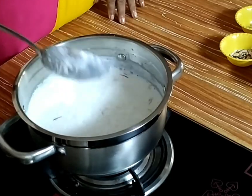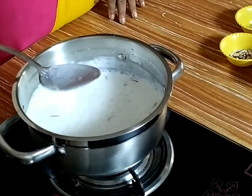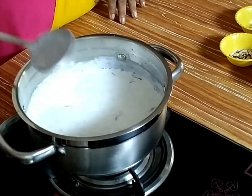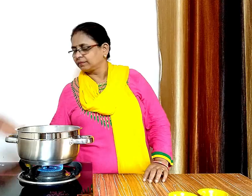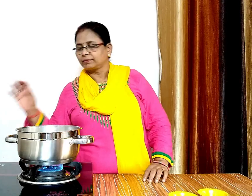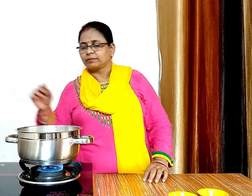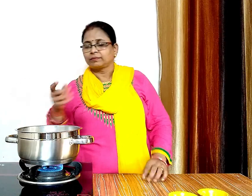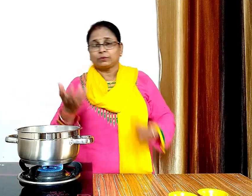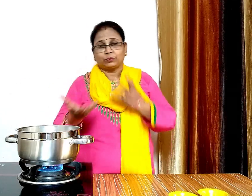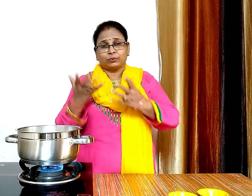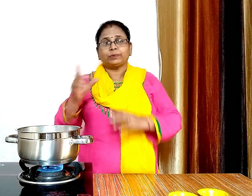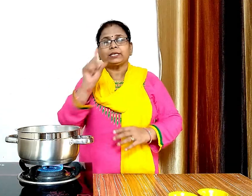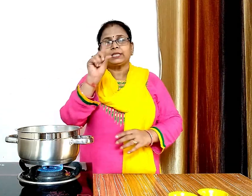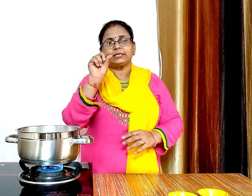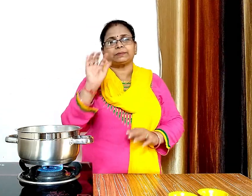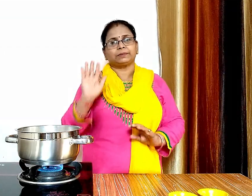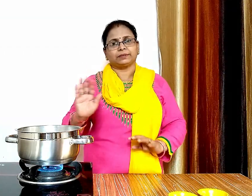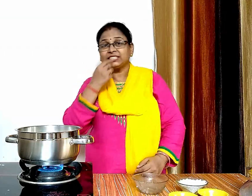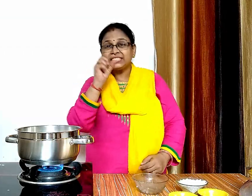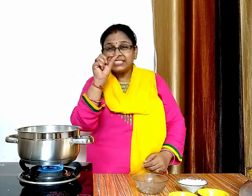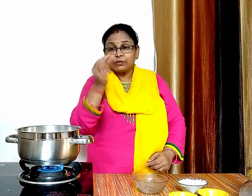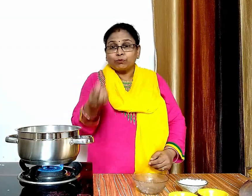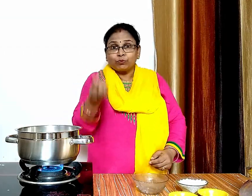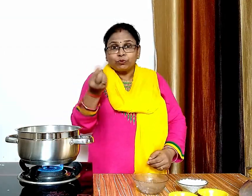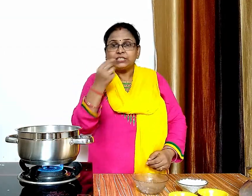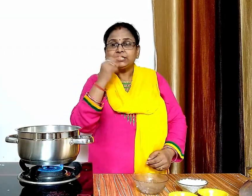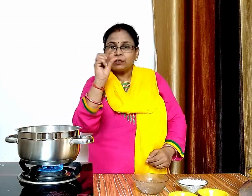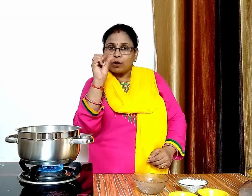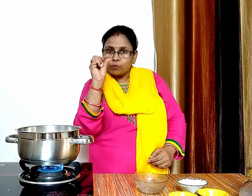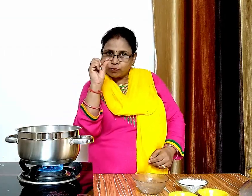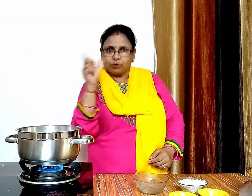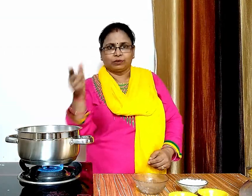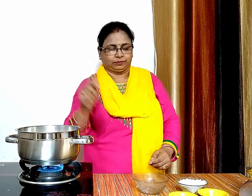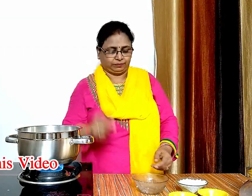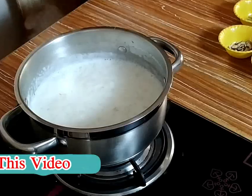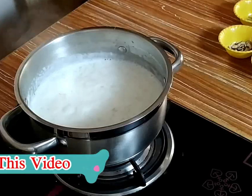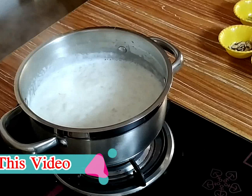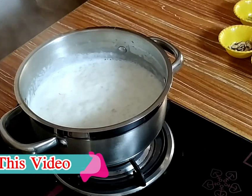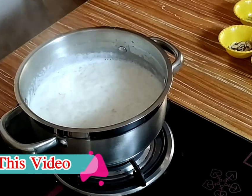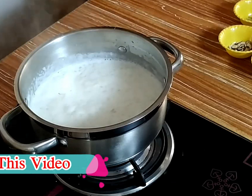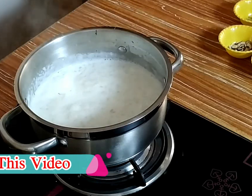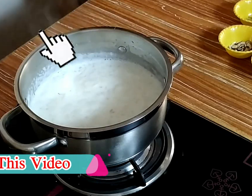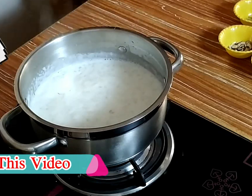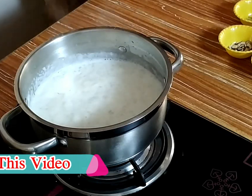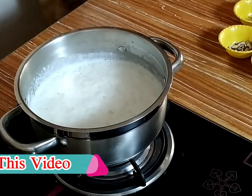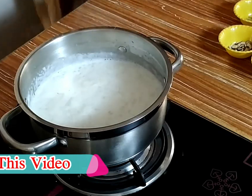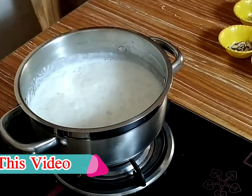अब इसको दस मेंट के लिए उबलने देंगे हम इसको तब तक उबालेंगे जब तक साबुदाना हलका गल न जाए